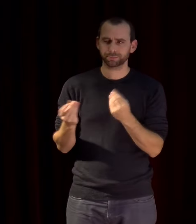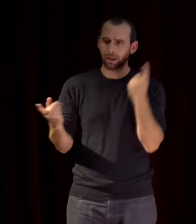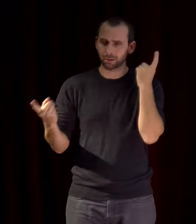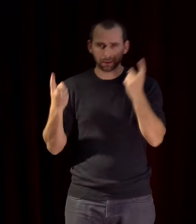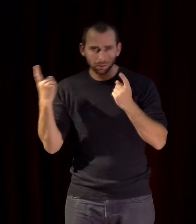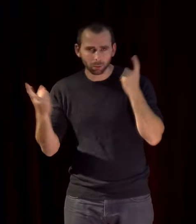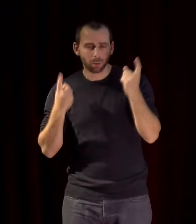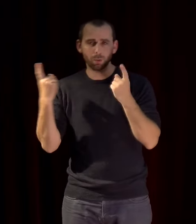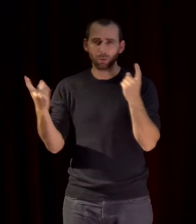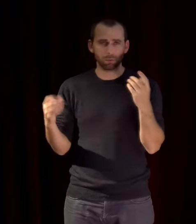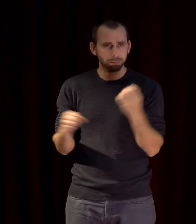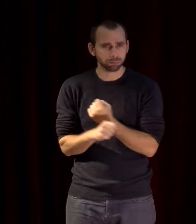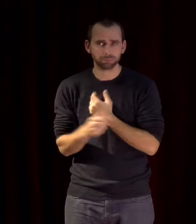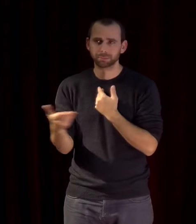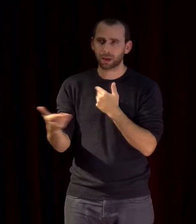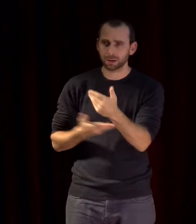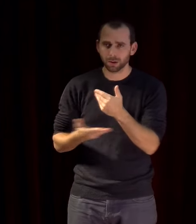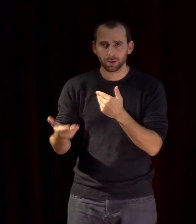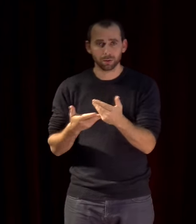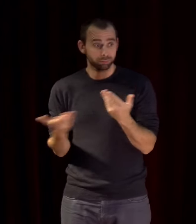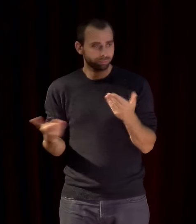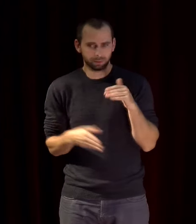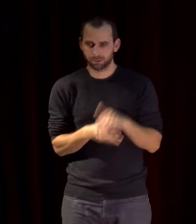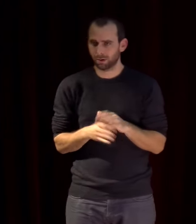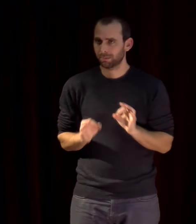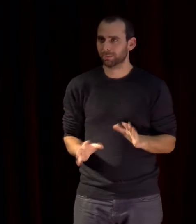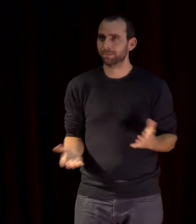'échange ce soir est un exemple et